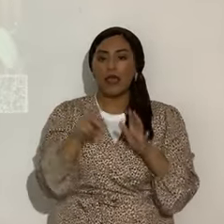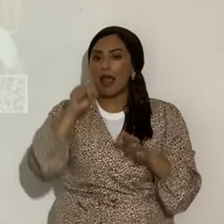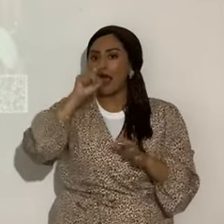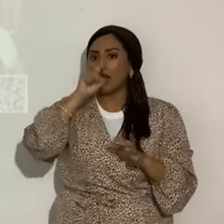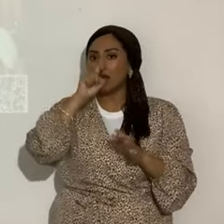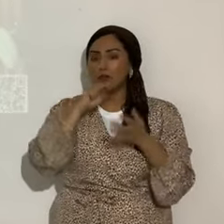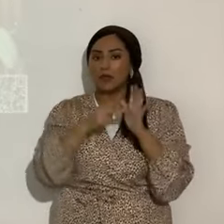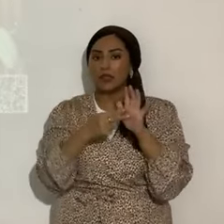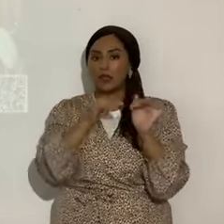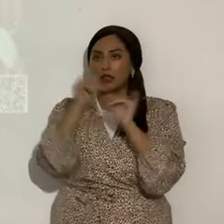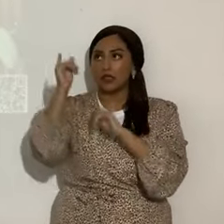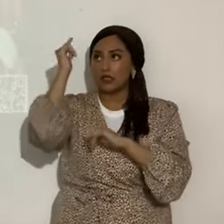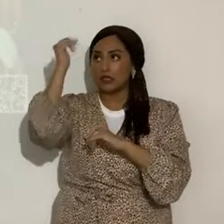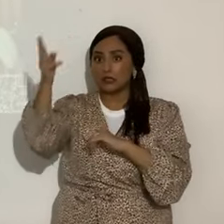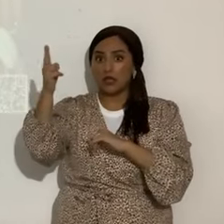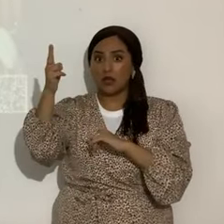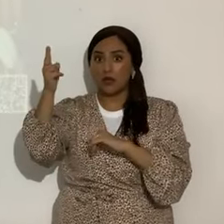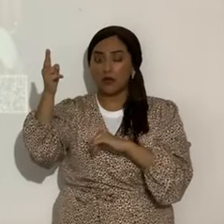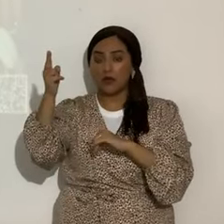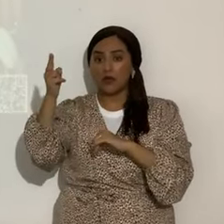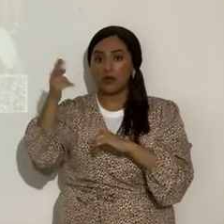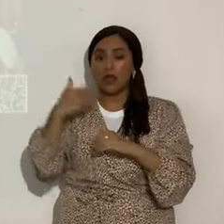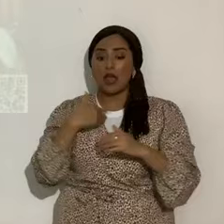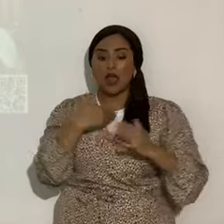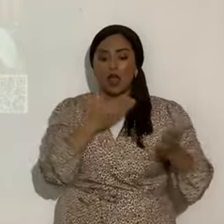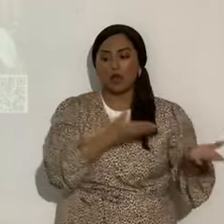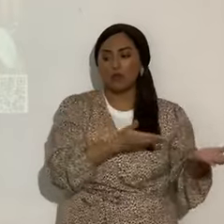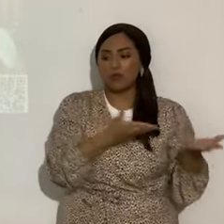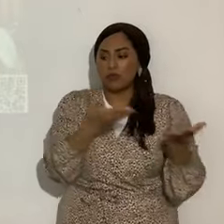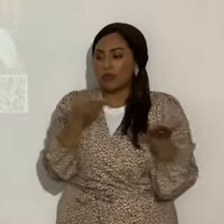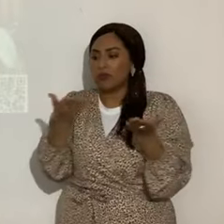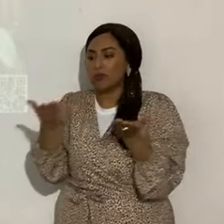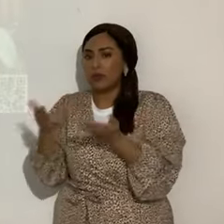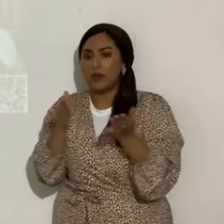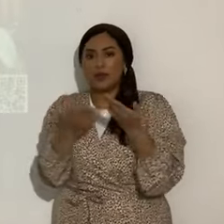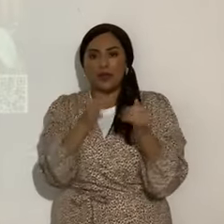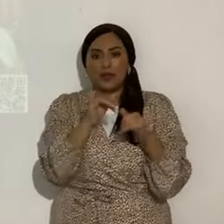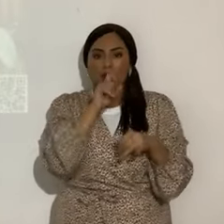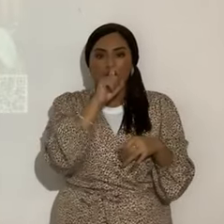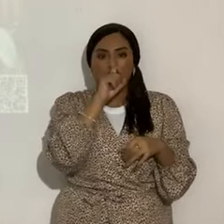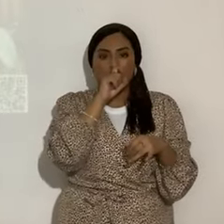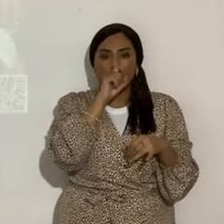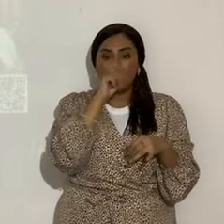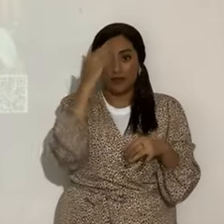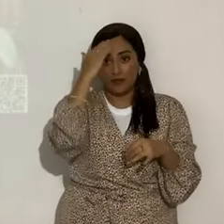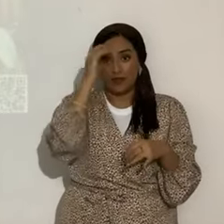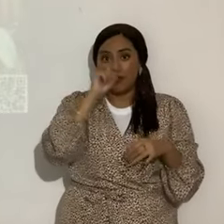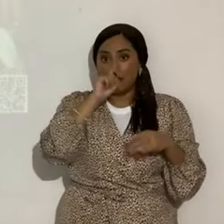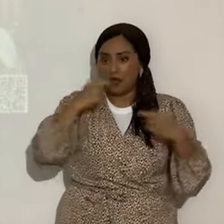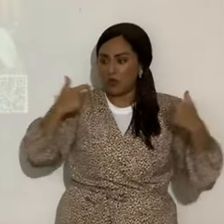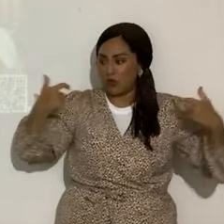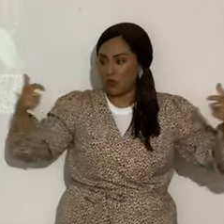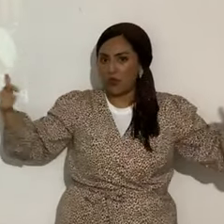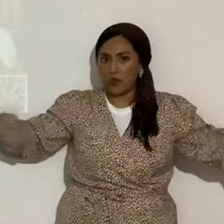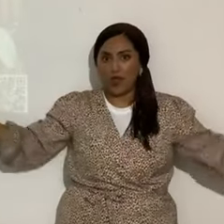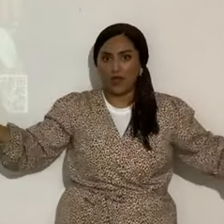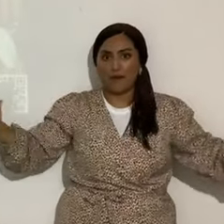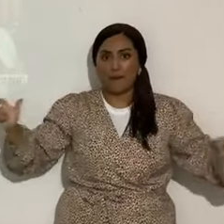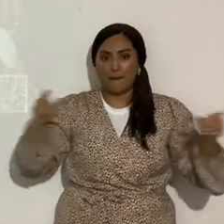águila? Ayahue. Y te lleve como el águila. ¡Aleluya! Y es que el águila es el ave que vuela más